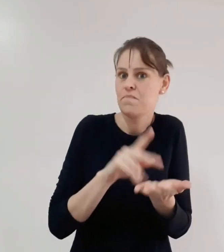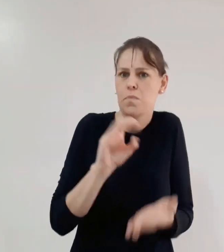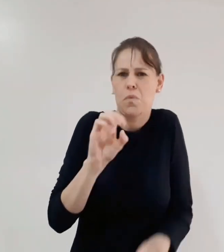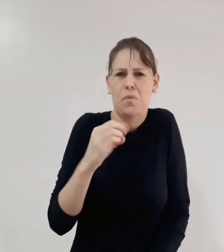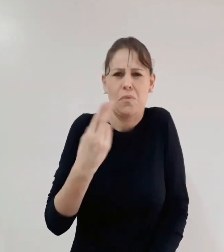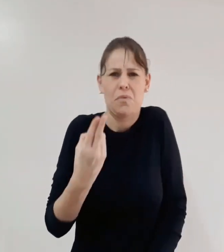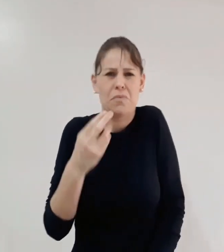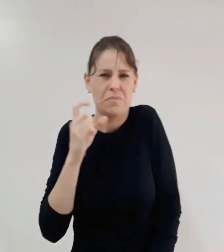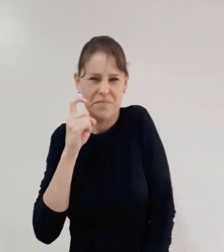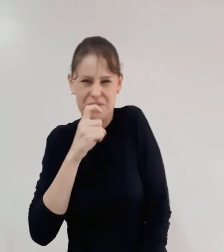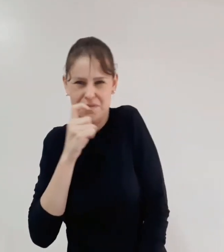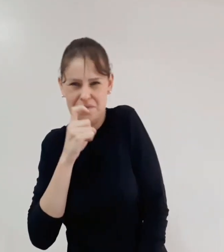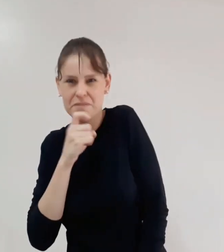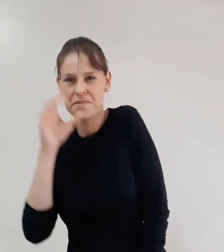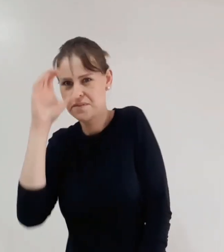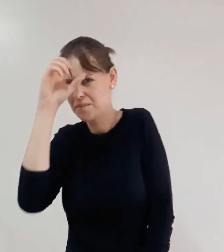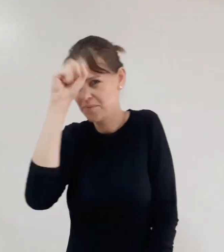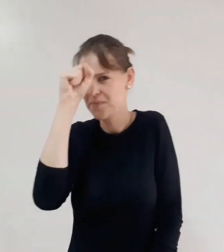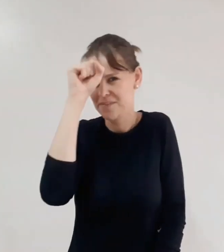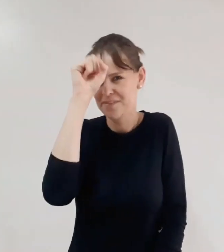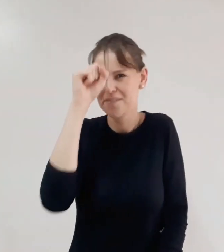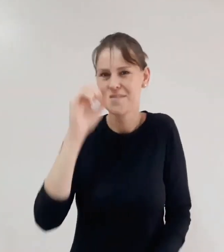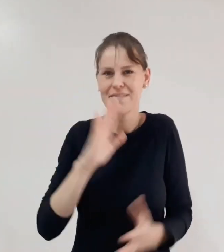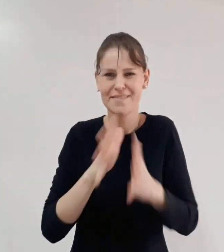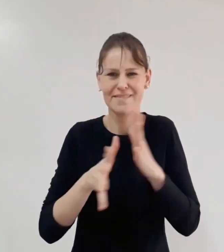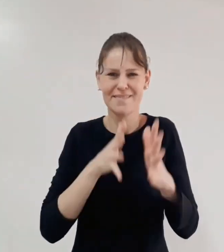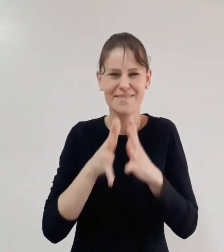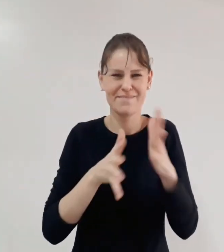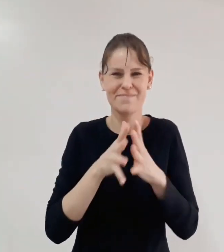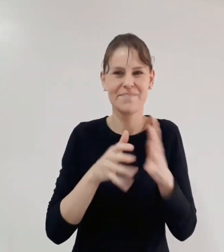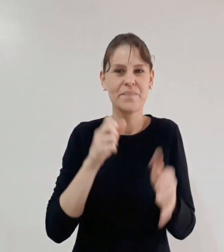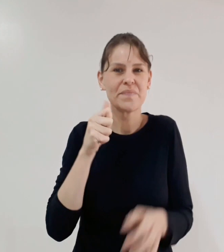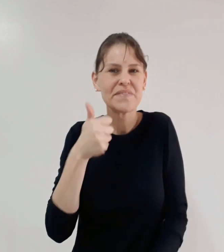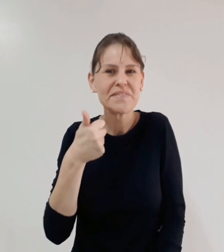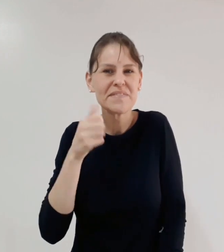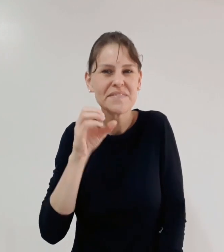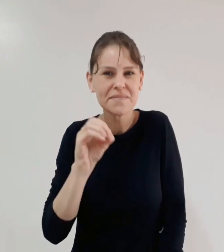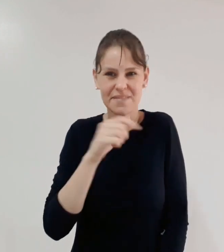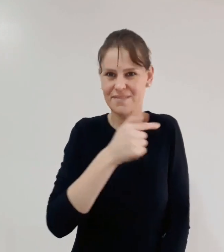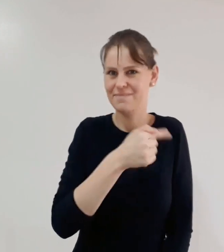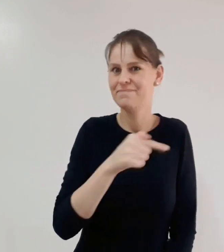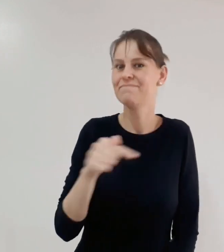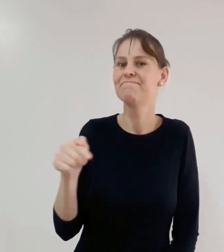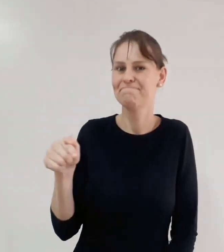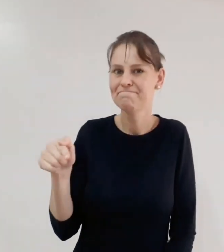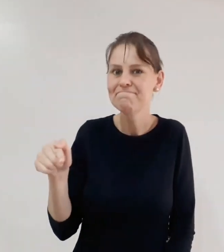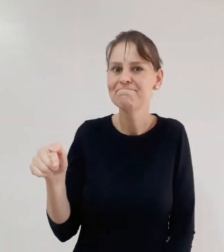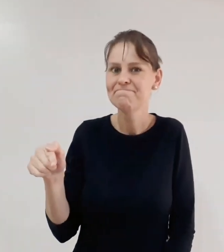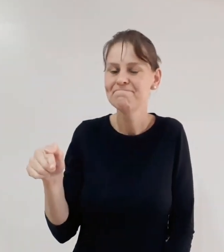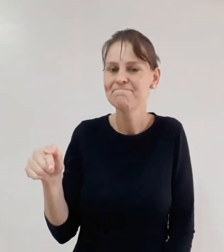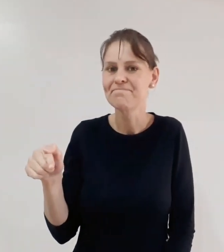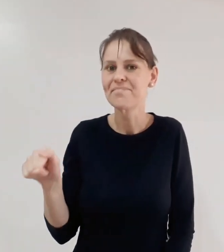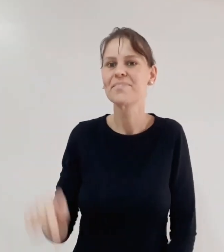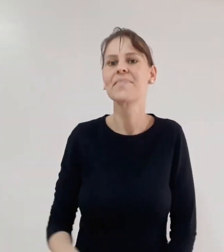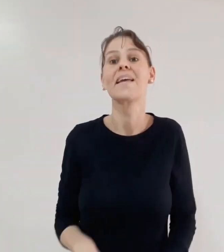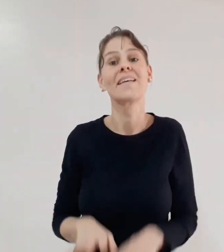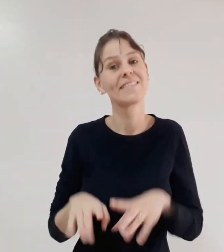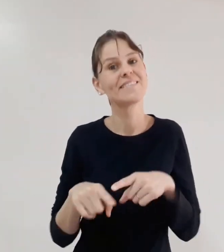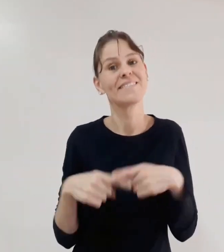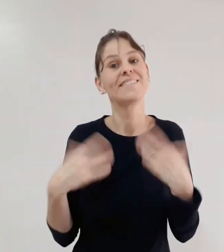sinalizando agora. Eu consigo sinalizar de forma correta. E não é mentira, é verdade mesmo. Eu consigo. O professor Madison